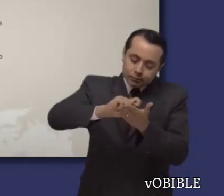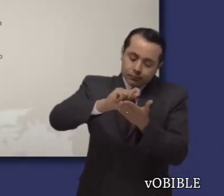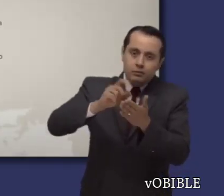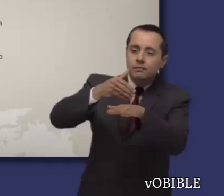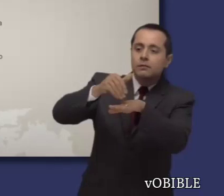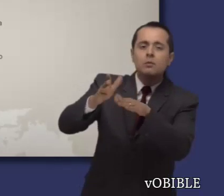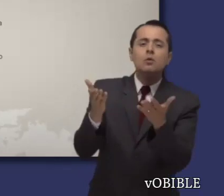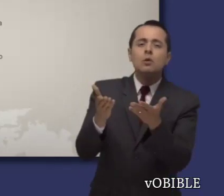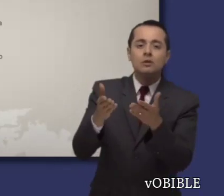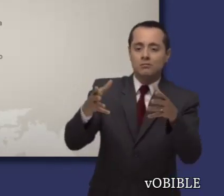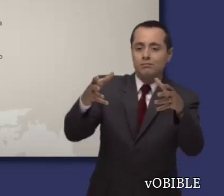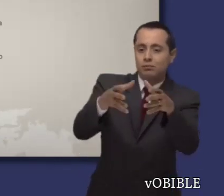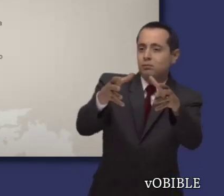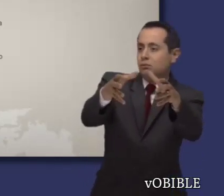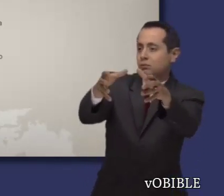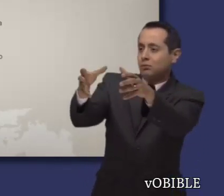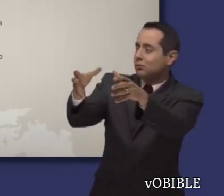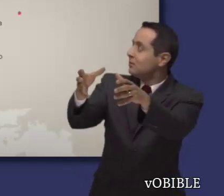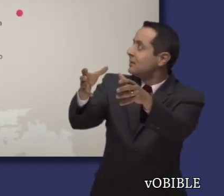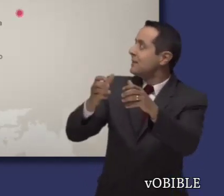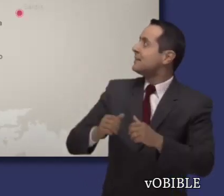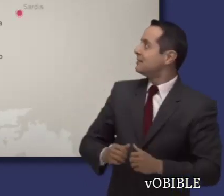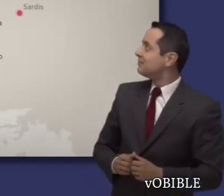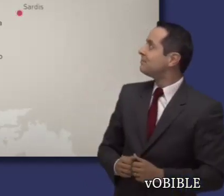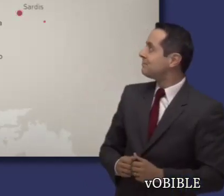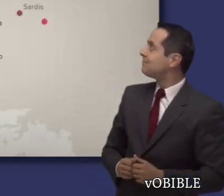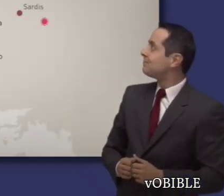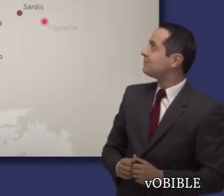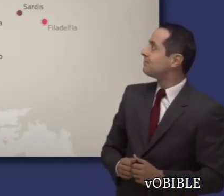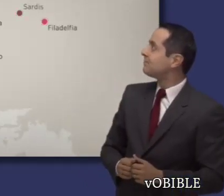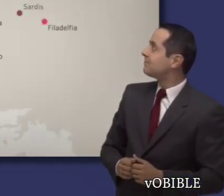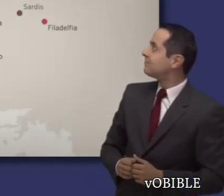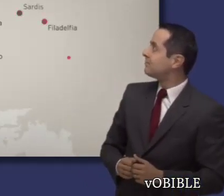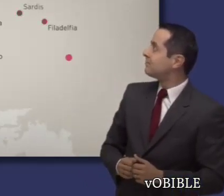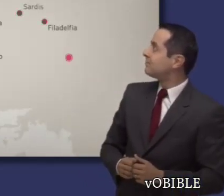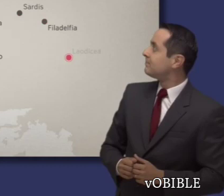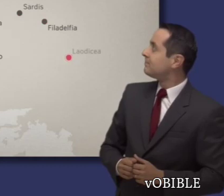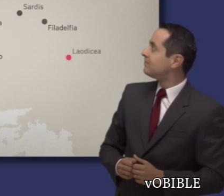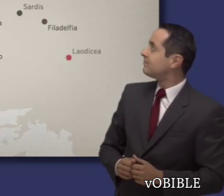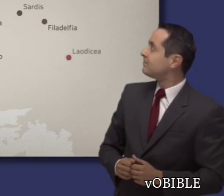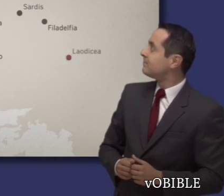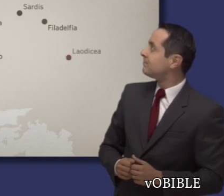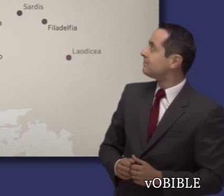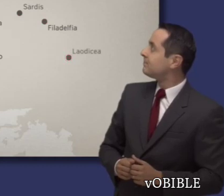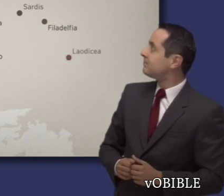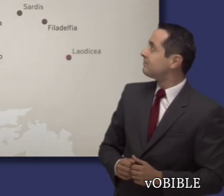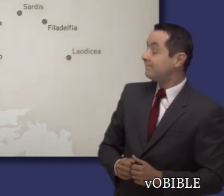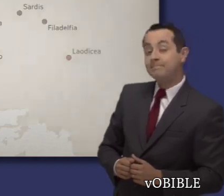Esmirna, Pérgamo, Teatira, Sardis, Filadelfia y la Odisea.